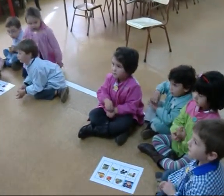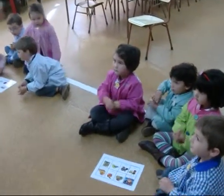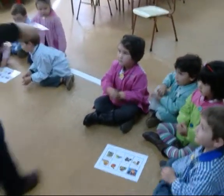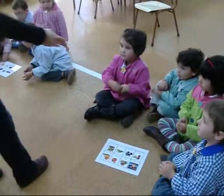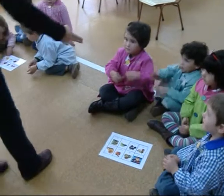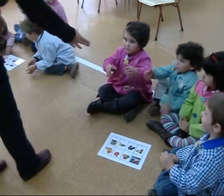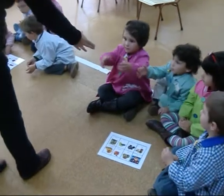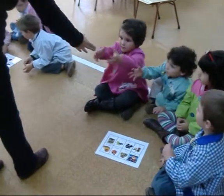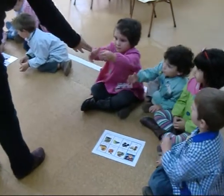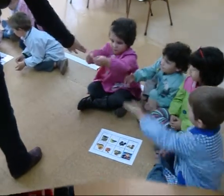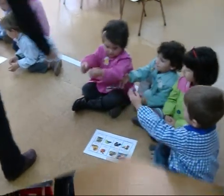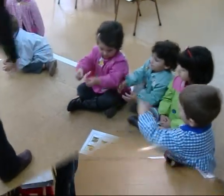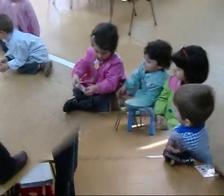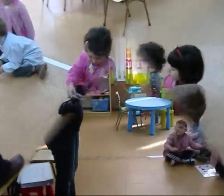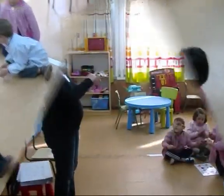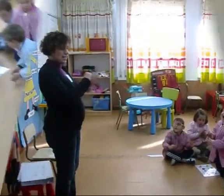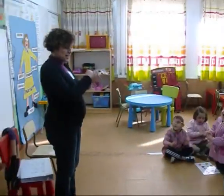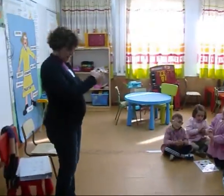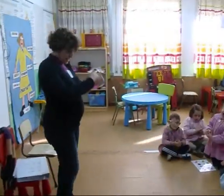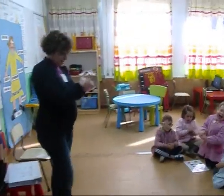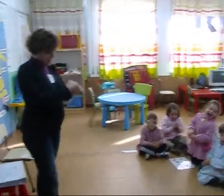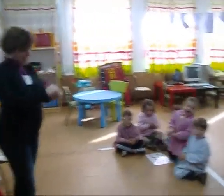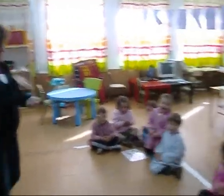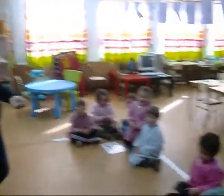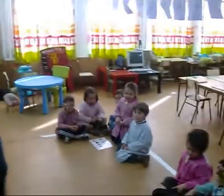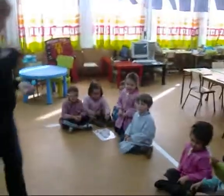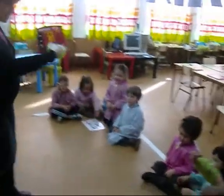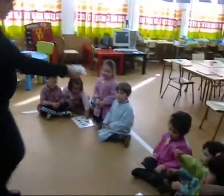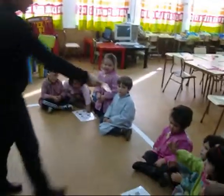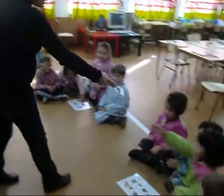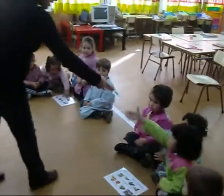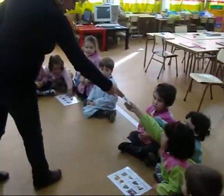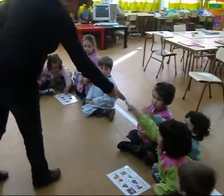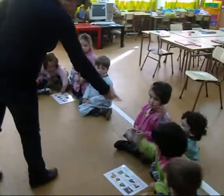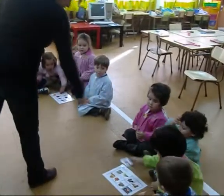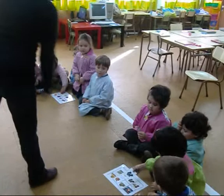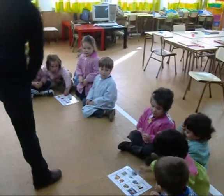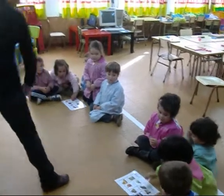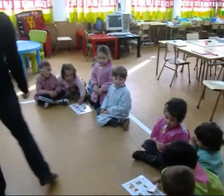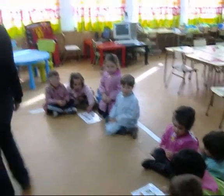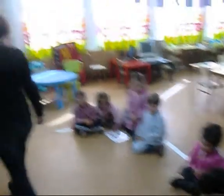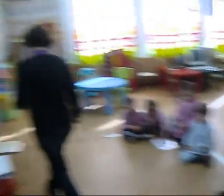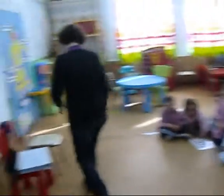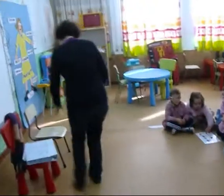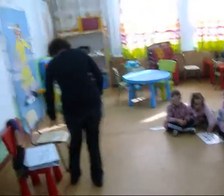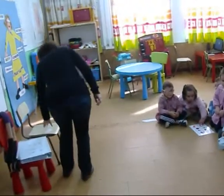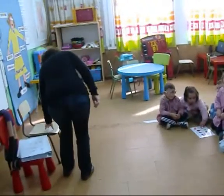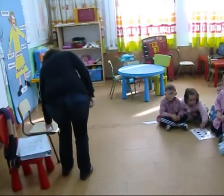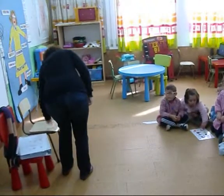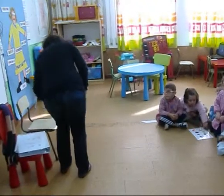Cerechas Castañas Castañas Acabadas No? Si E